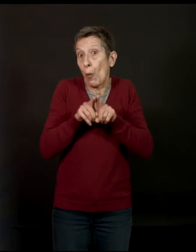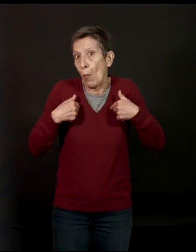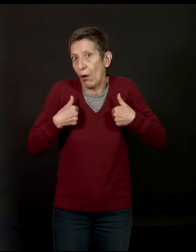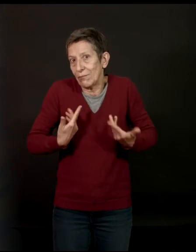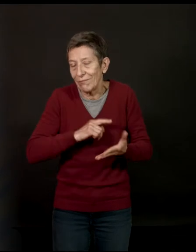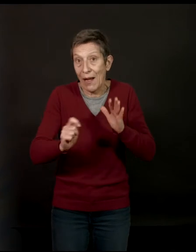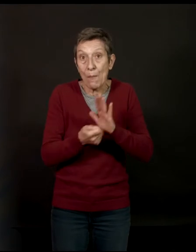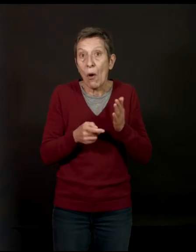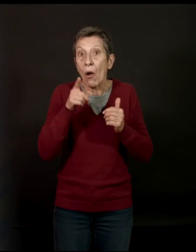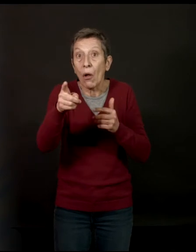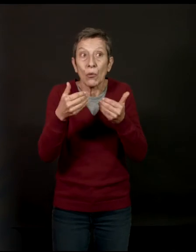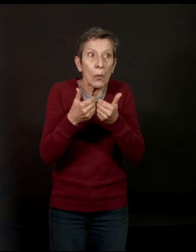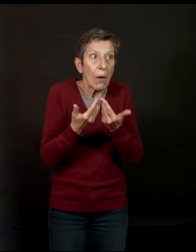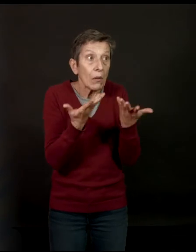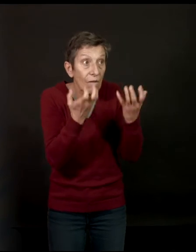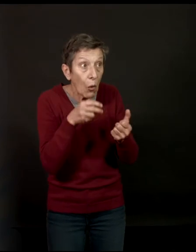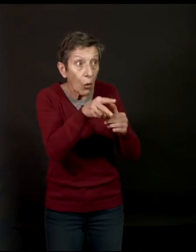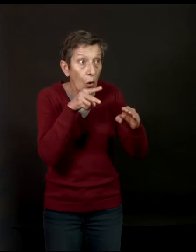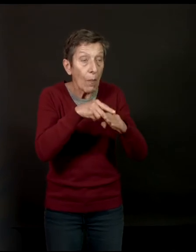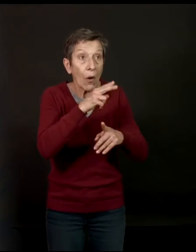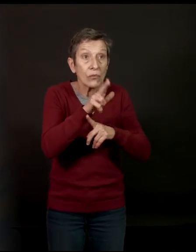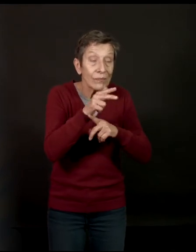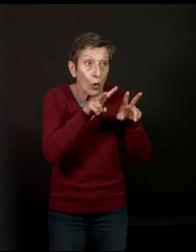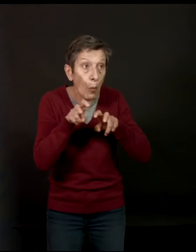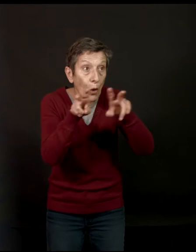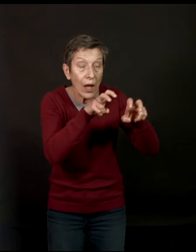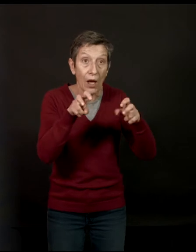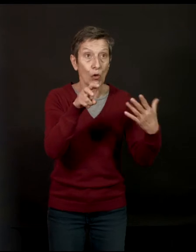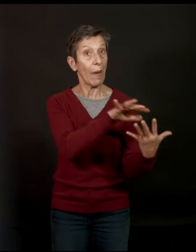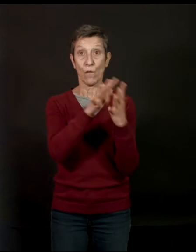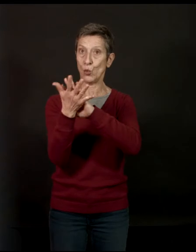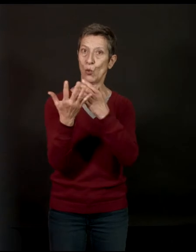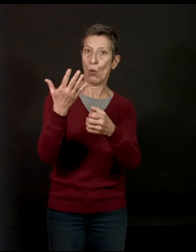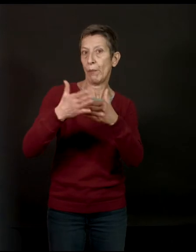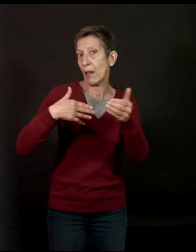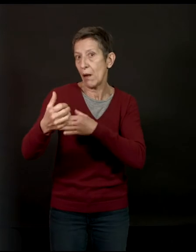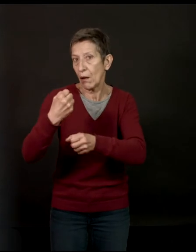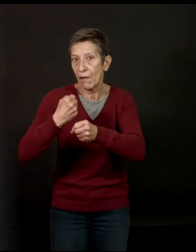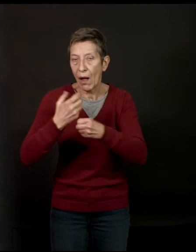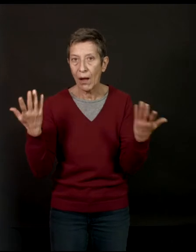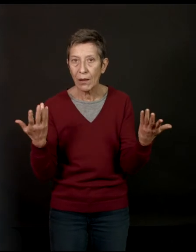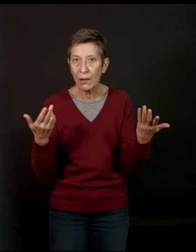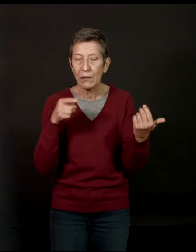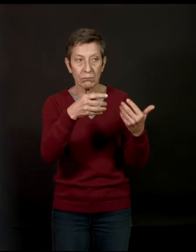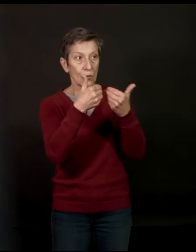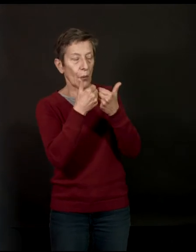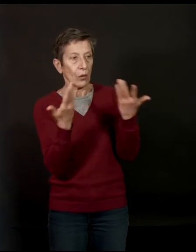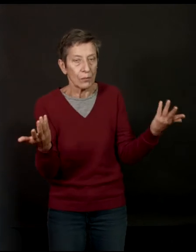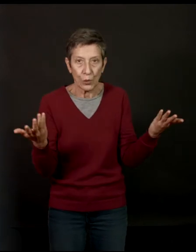commencer à faire du reportage comme une évolution professionnelle ? Et c'est vrai que la première chose qu m demandé, c'est de